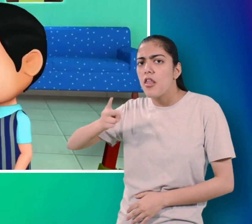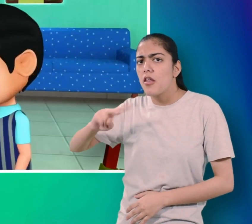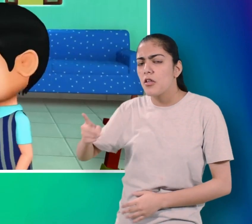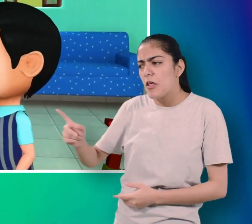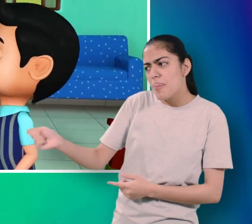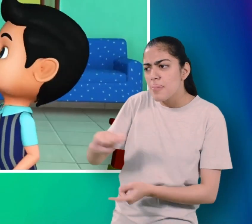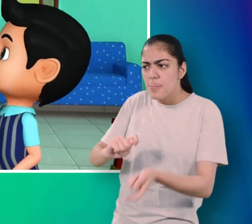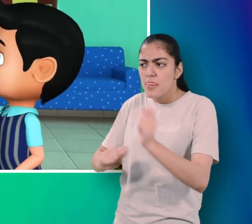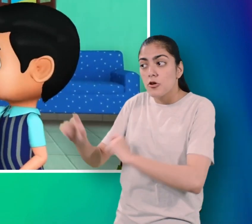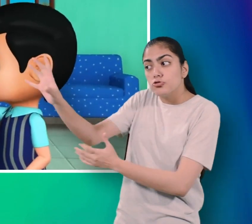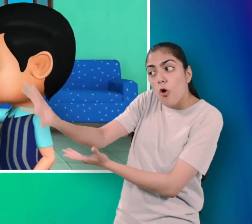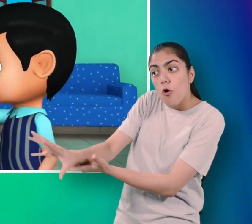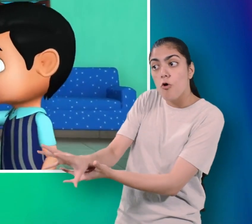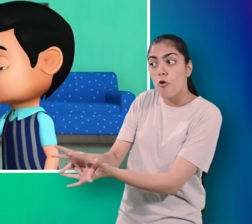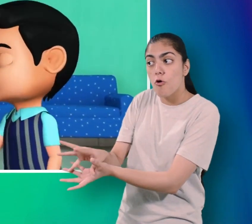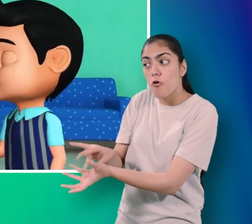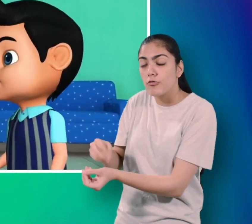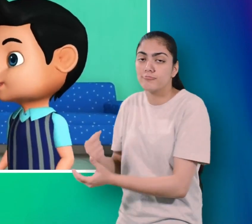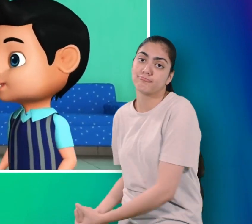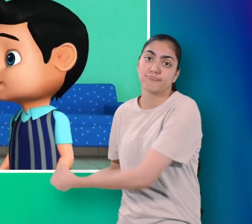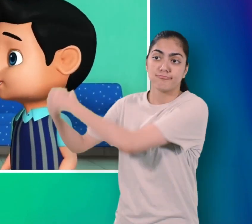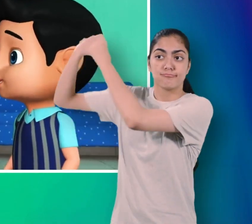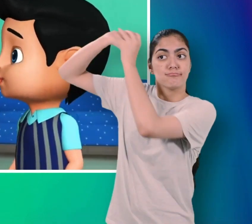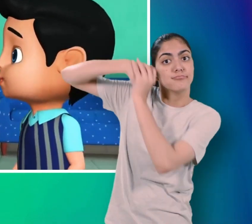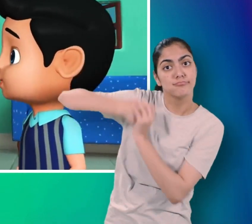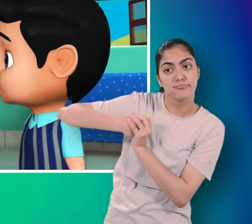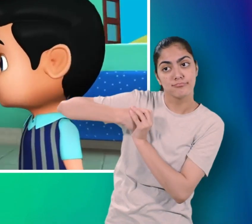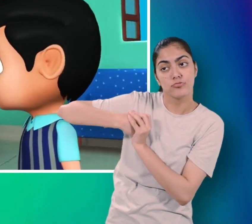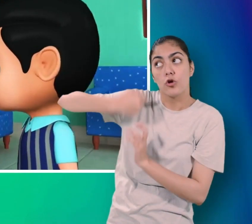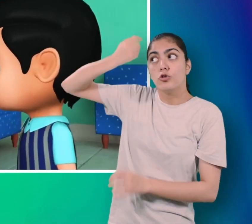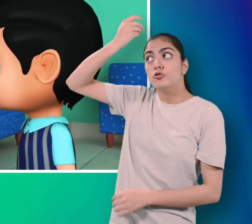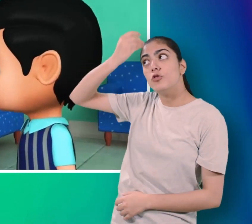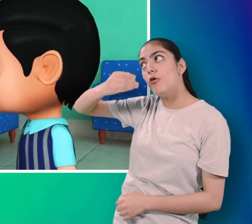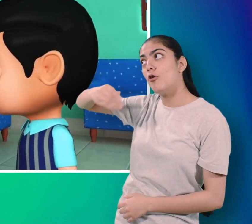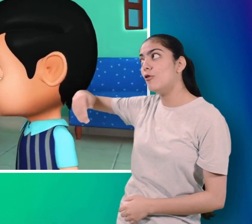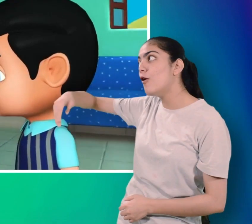बाकी जो बचा था काली चोड ले गए